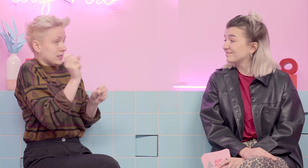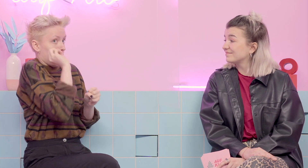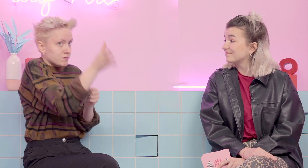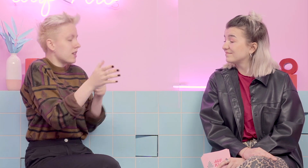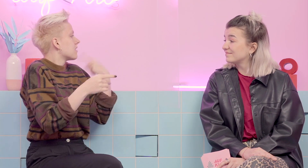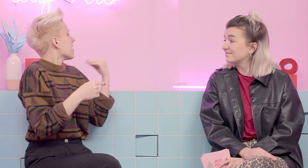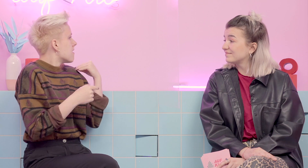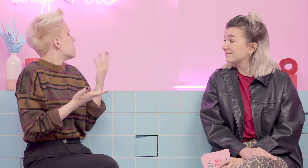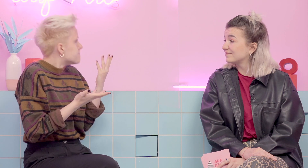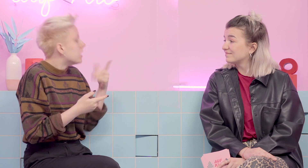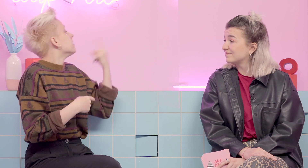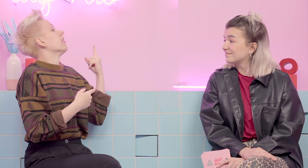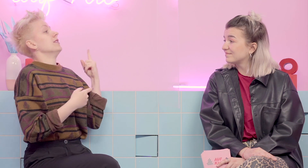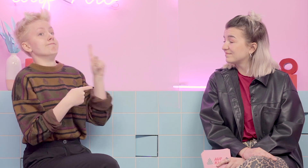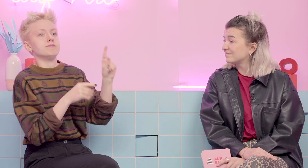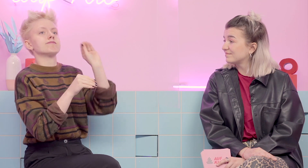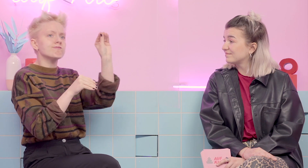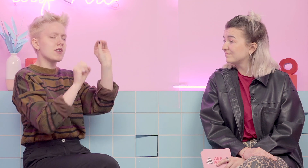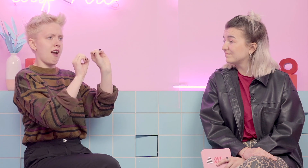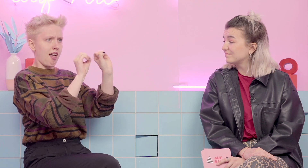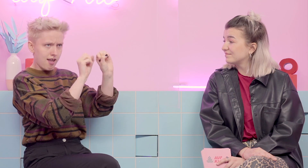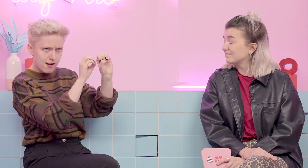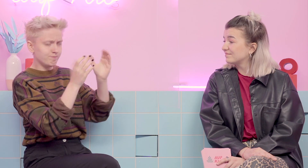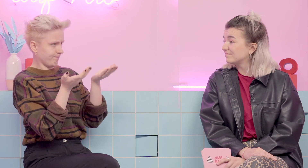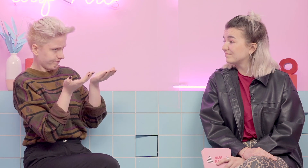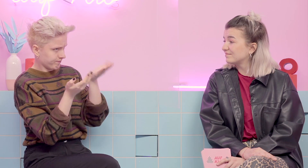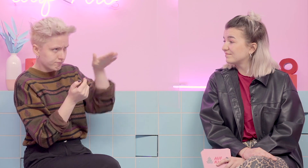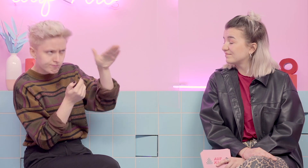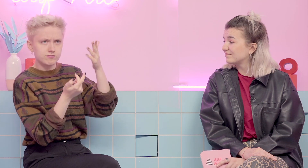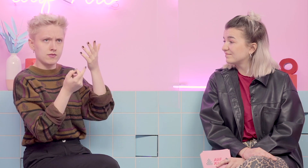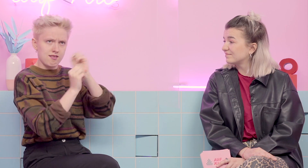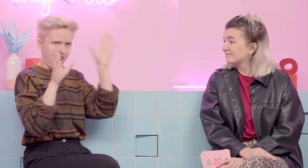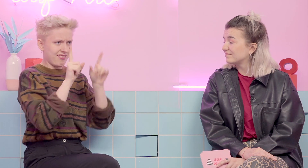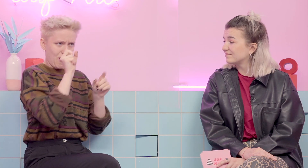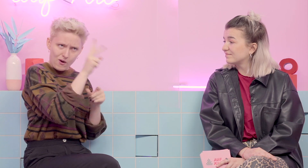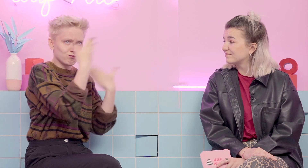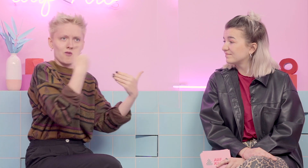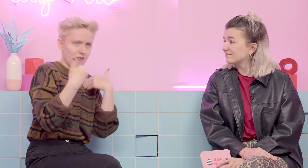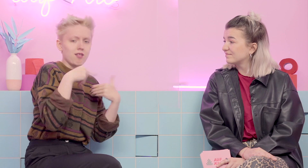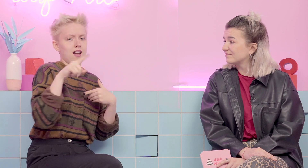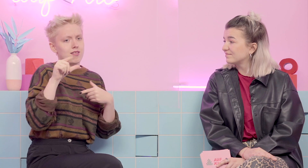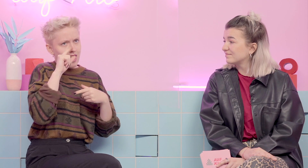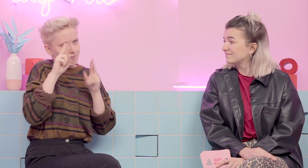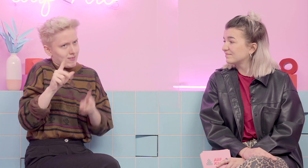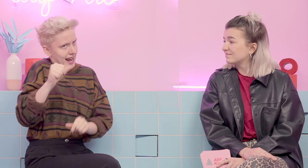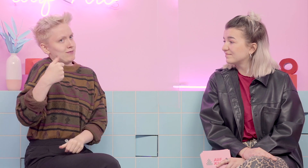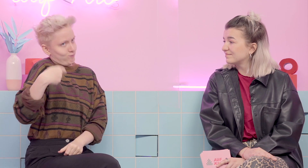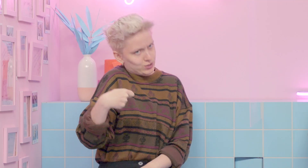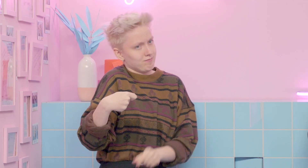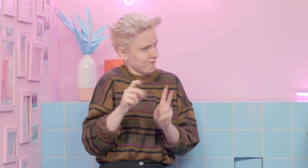ist und gesagt hat, hey Leute, so geht es nicht, ihr müsst hier auf die erste Vorsitzende hören, das ist nicht in Ordnung, wie ihr euch verhaltet. Dana ist hier irgendwie erste Vorsitzende und